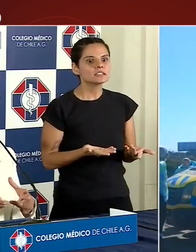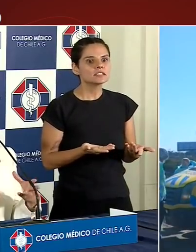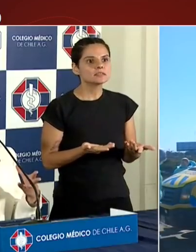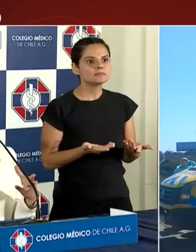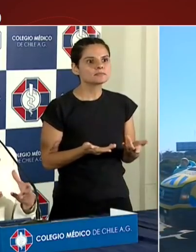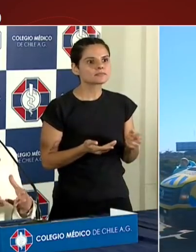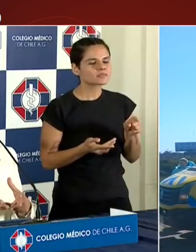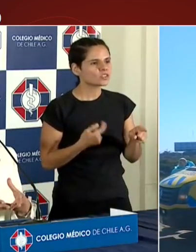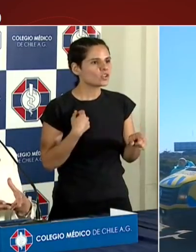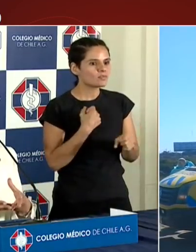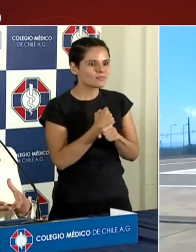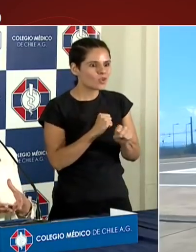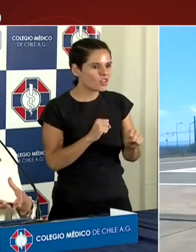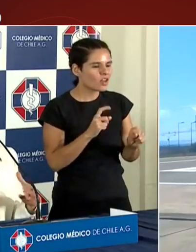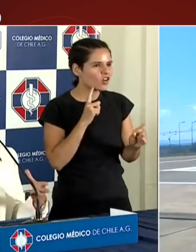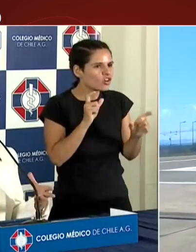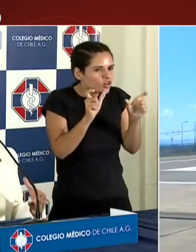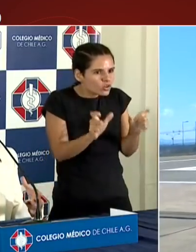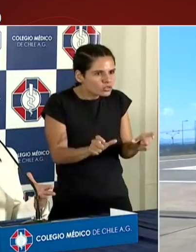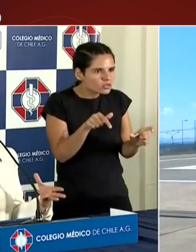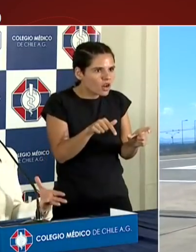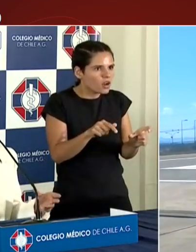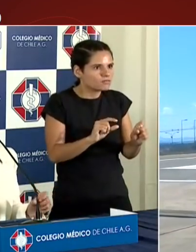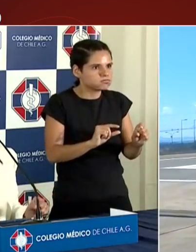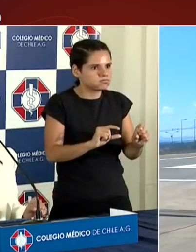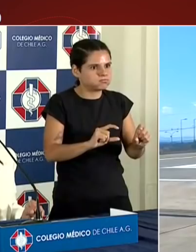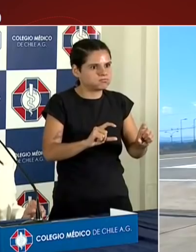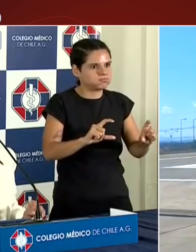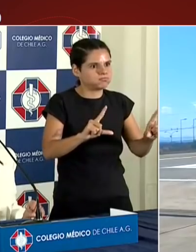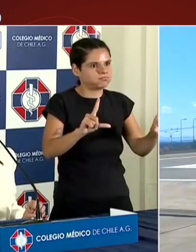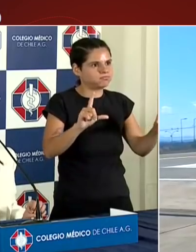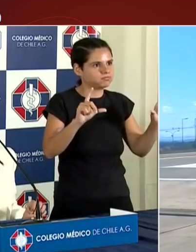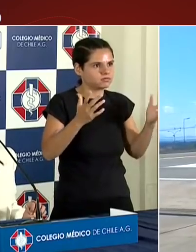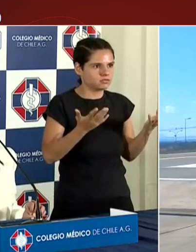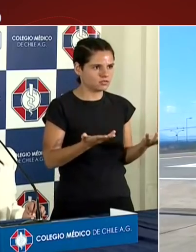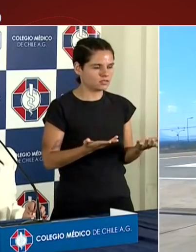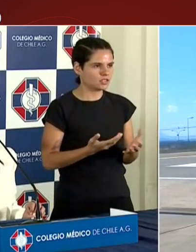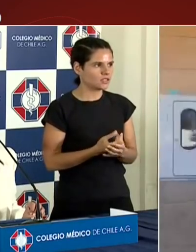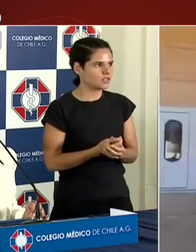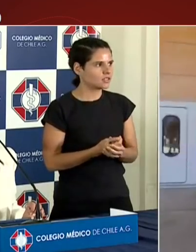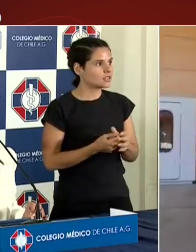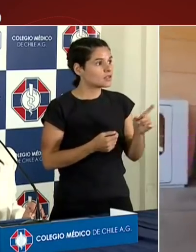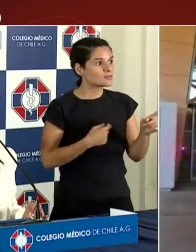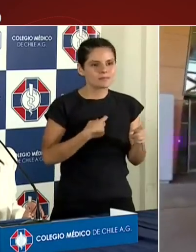podido lograr contenerla y esta sigue aumentando progresivamente.